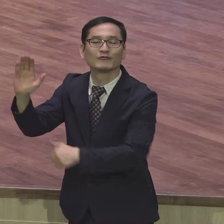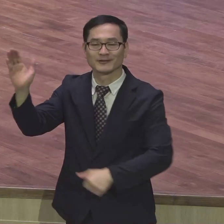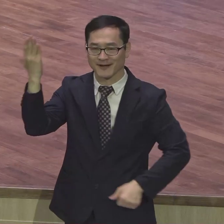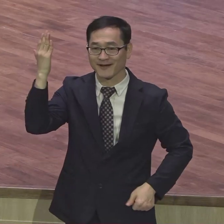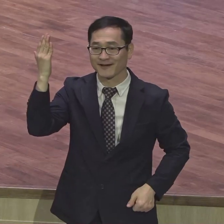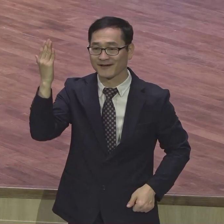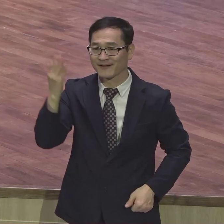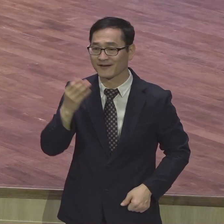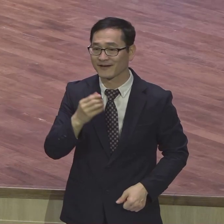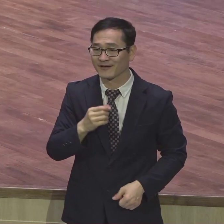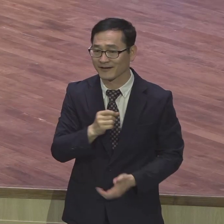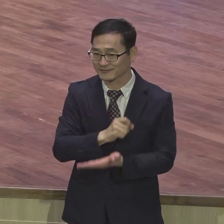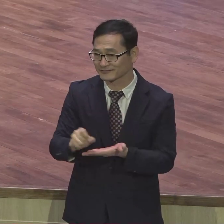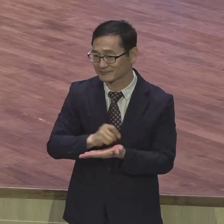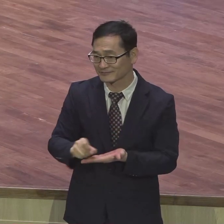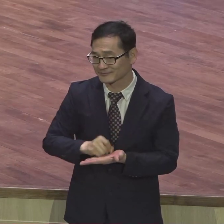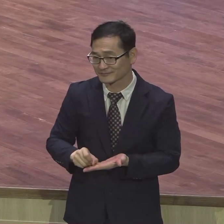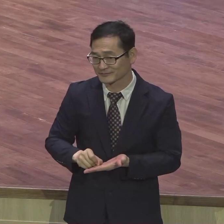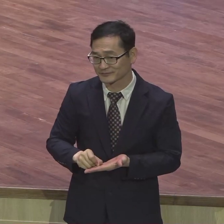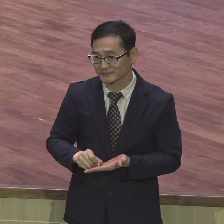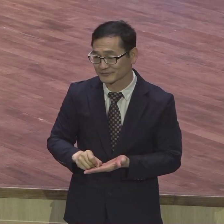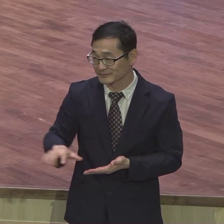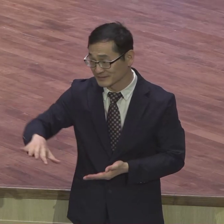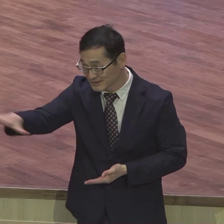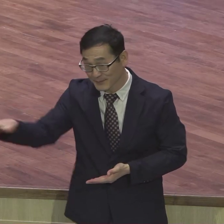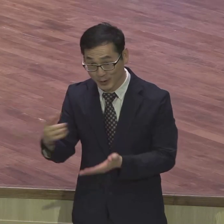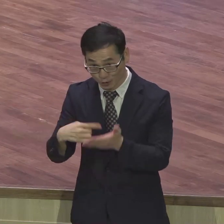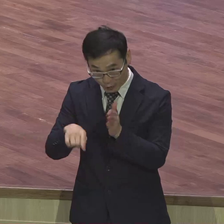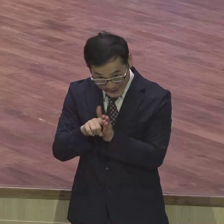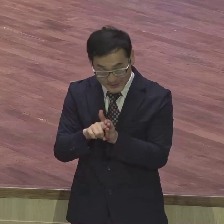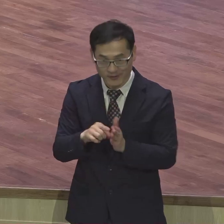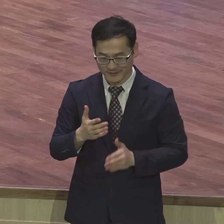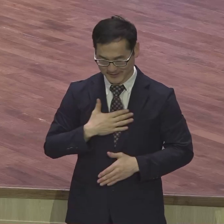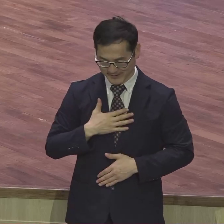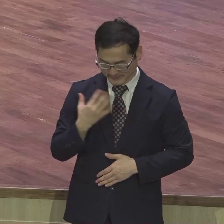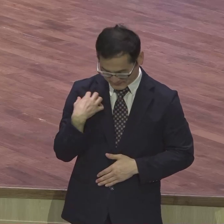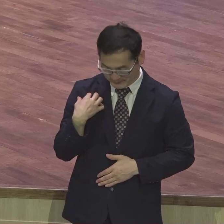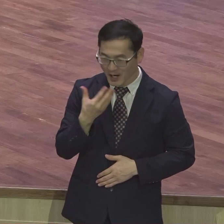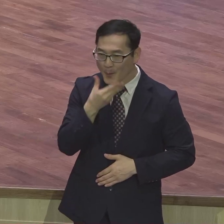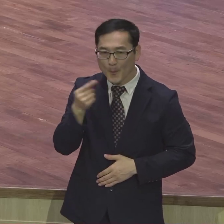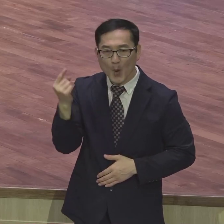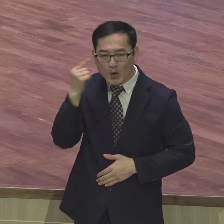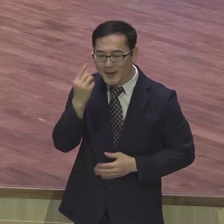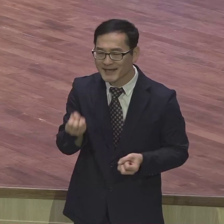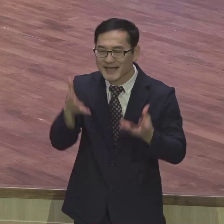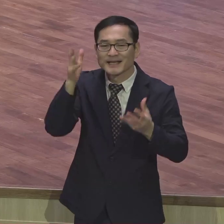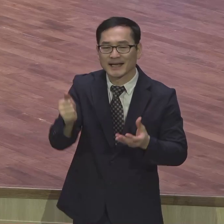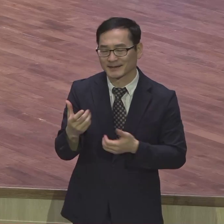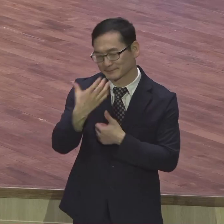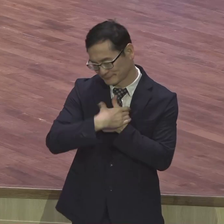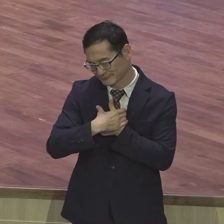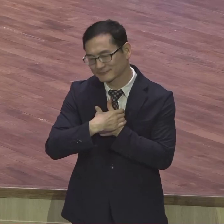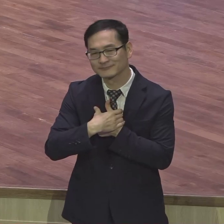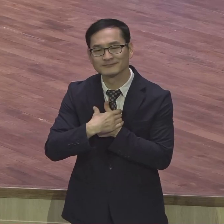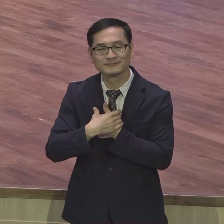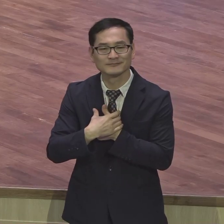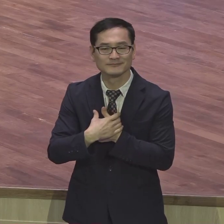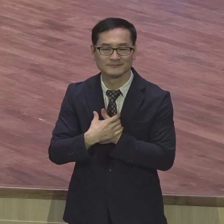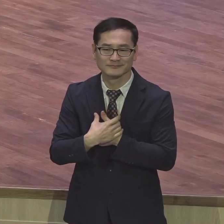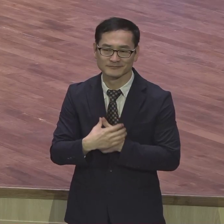이방인을 위해서 하나님의 복음의 제사장을 이 제사장의 직분을 감당하게 하셨다